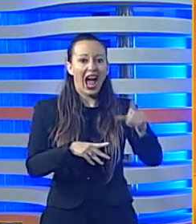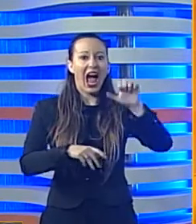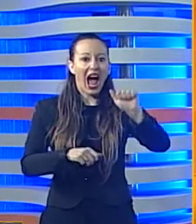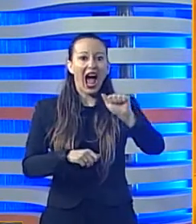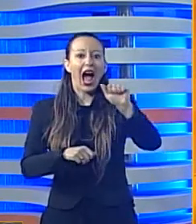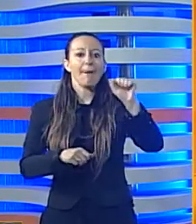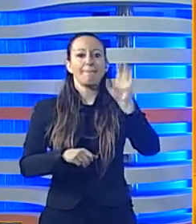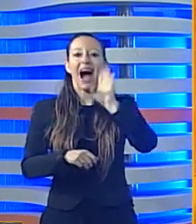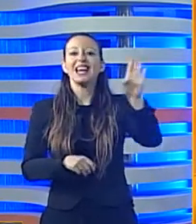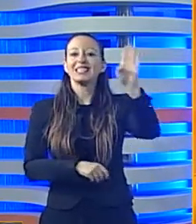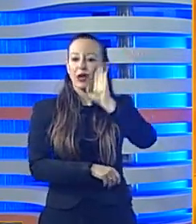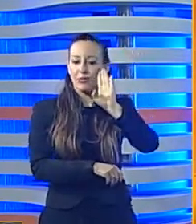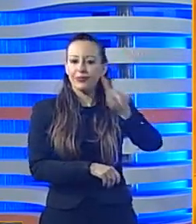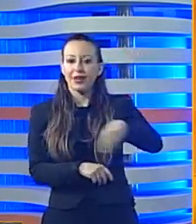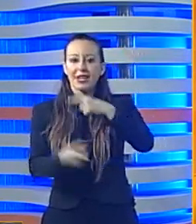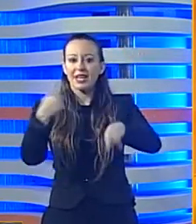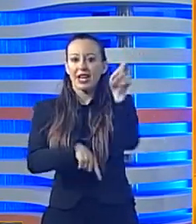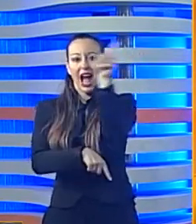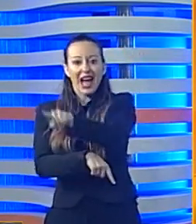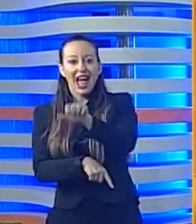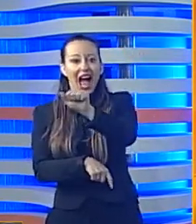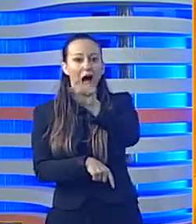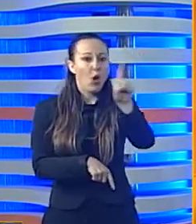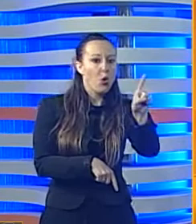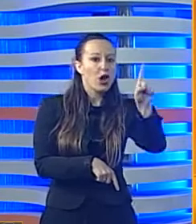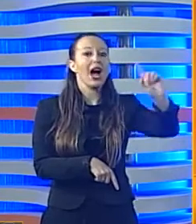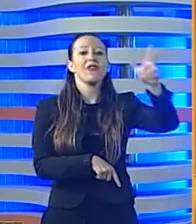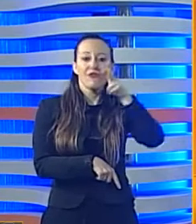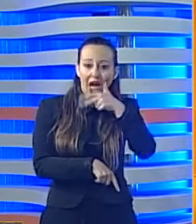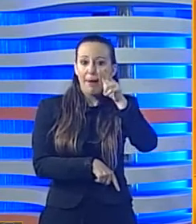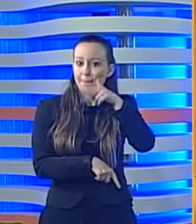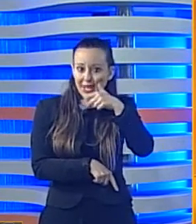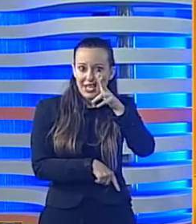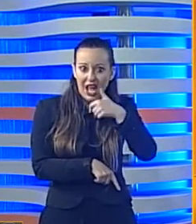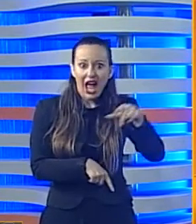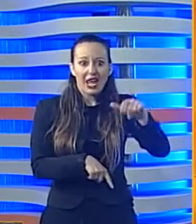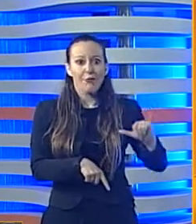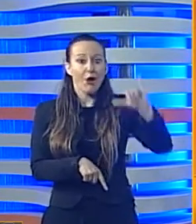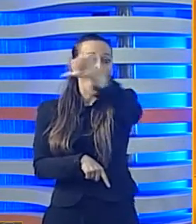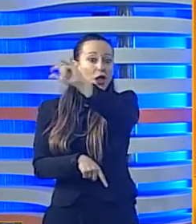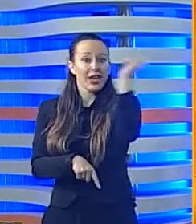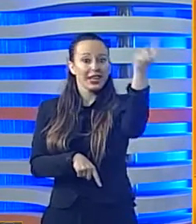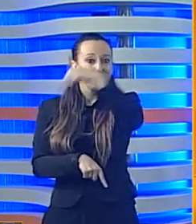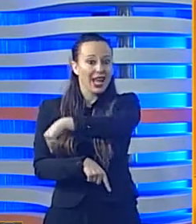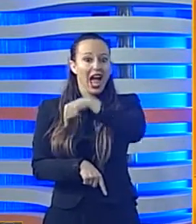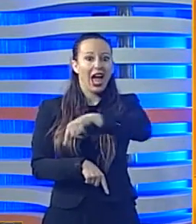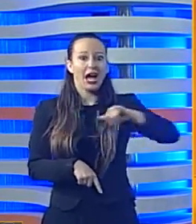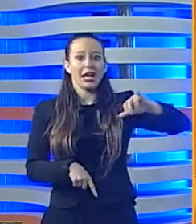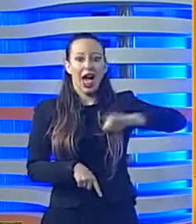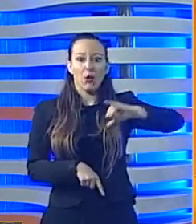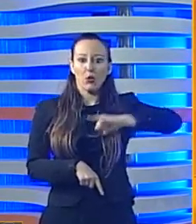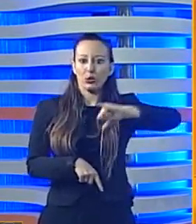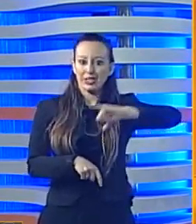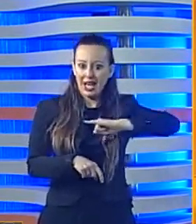'Orlandina in Serie A maschile. In A1 femminile vola Ragusa. Le Iblee